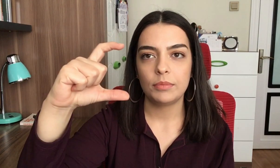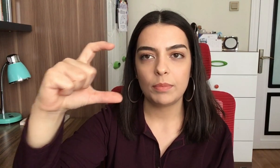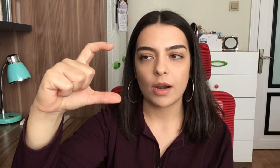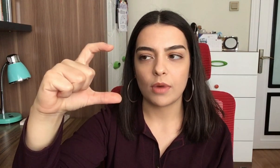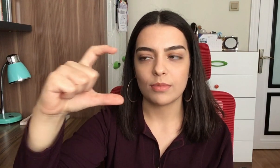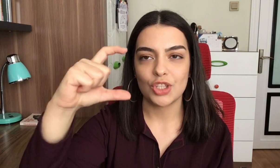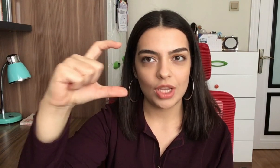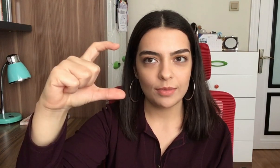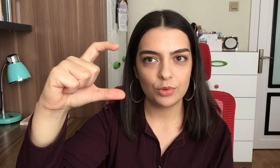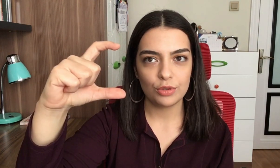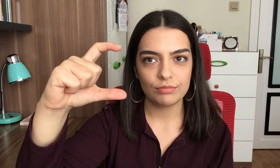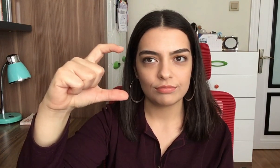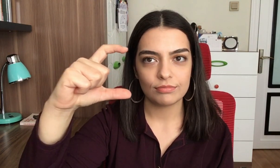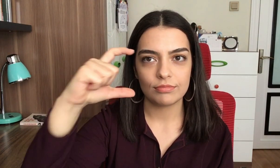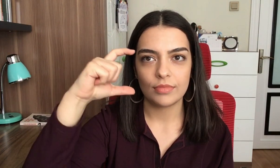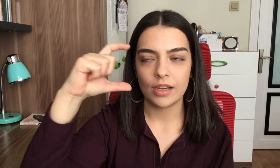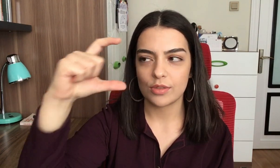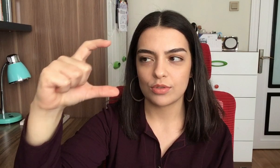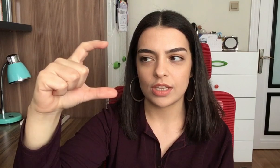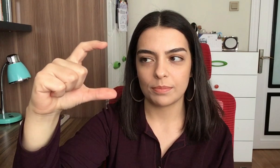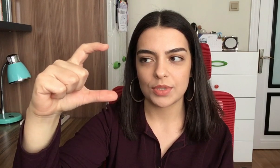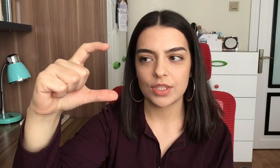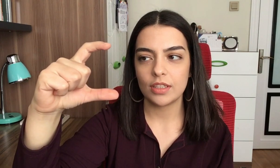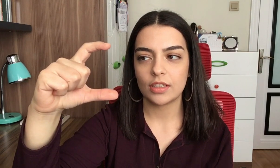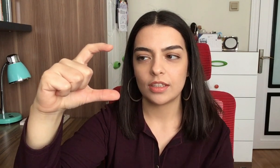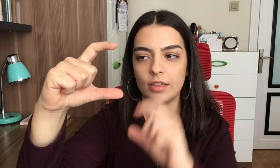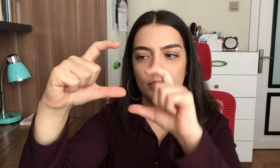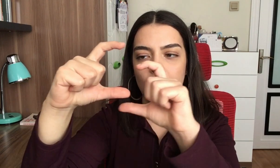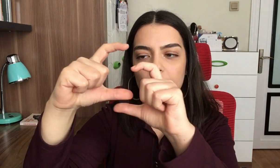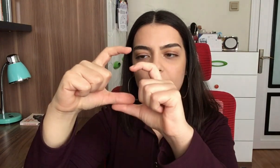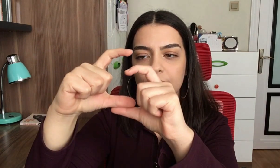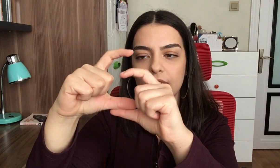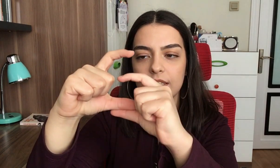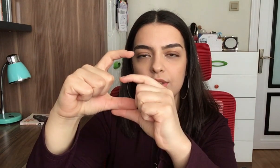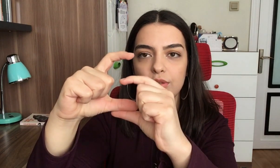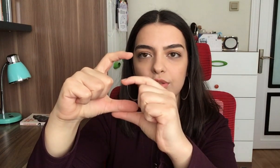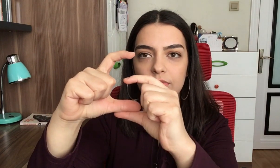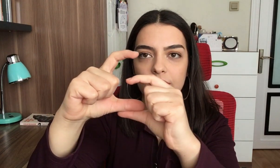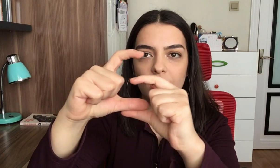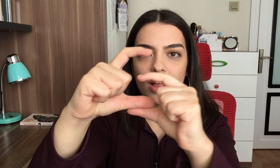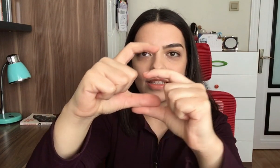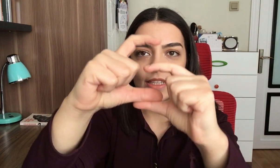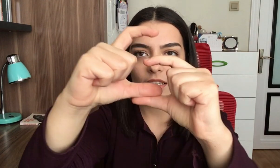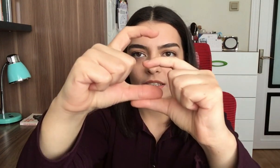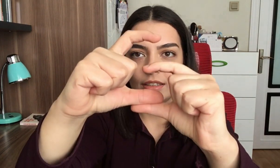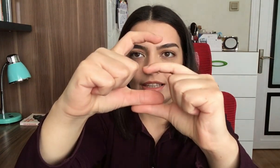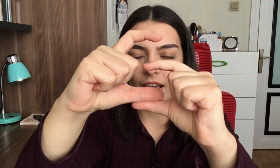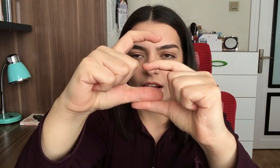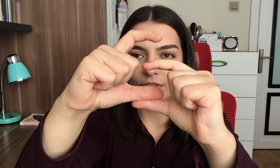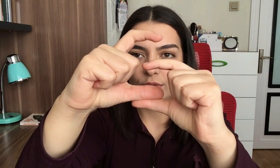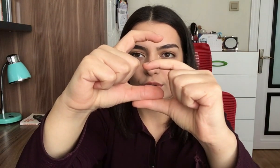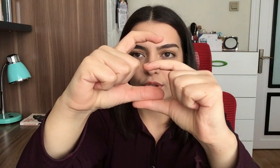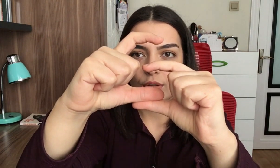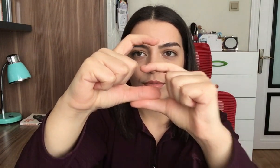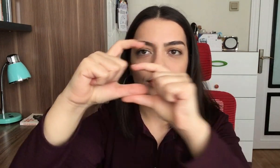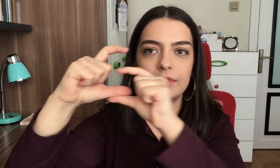parmağımı C yapıyorum. Az önce yapmıştık. Bir parmağımı daha getiriyorum. Alta G harfi oluyor. G